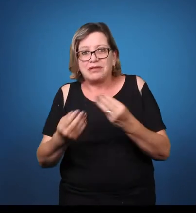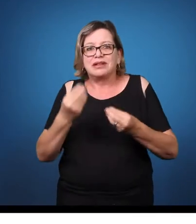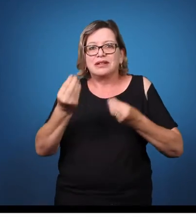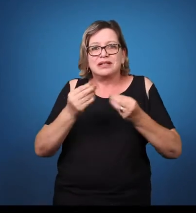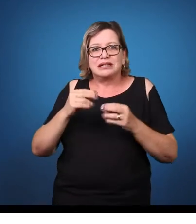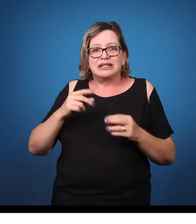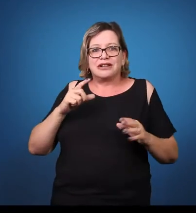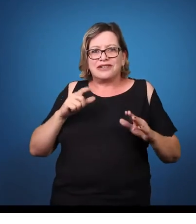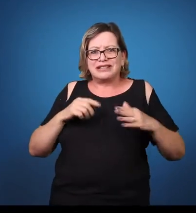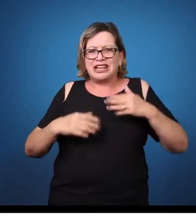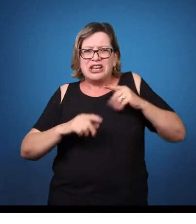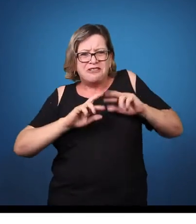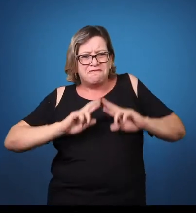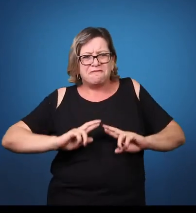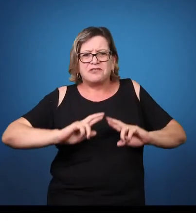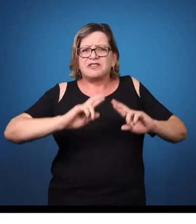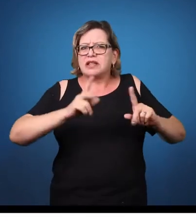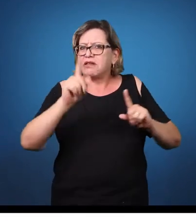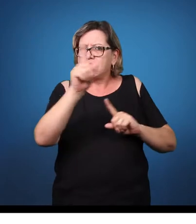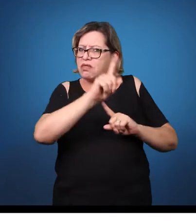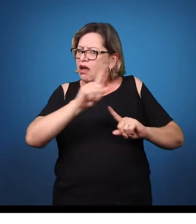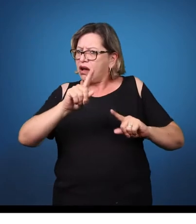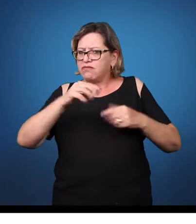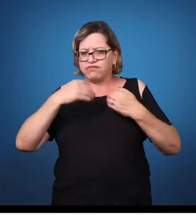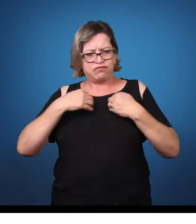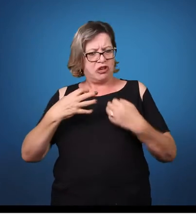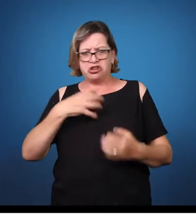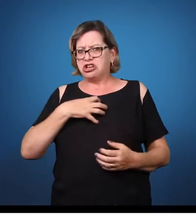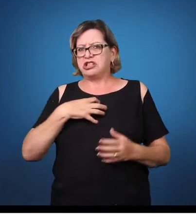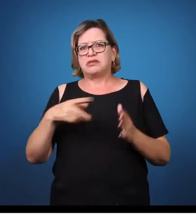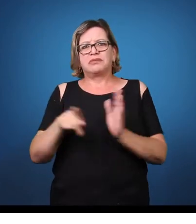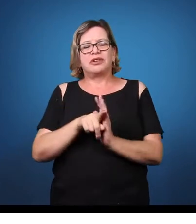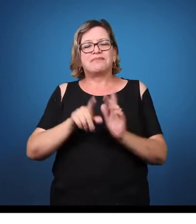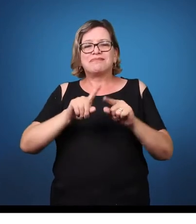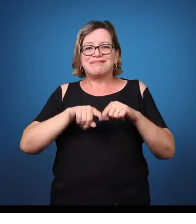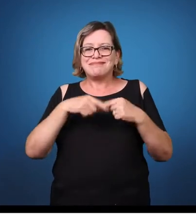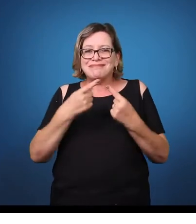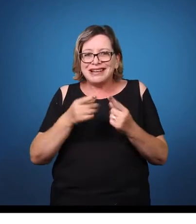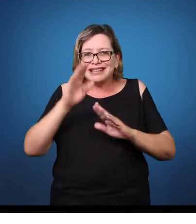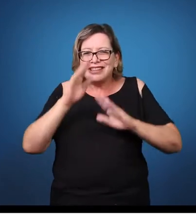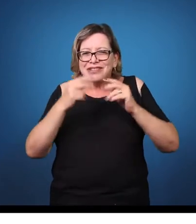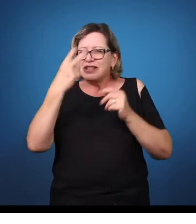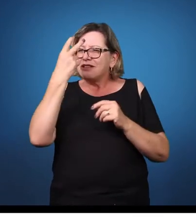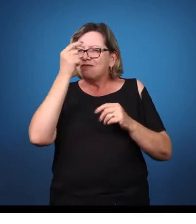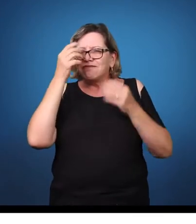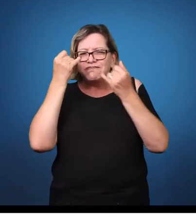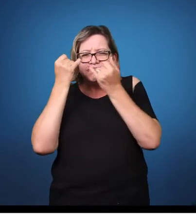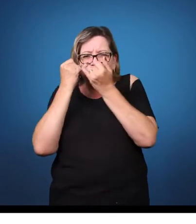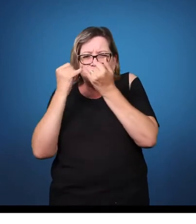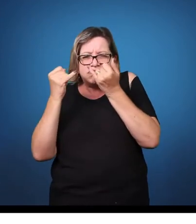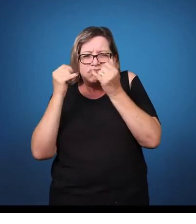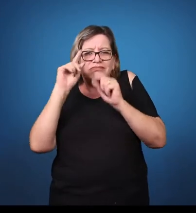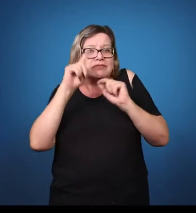para dar o suporte, para encaminhar aos profissionais adequados. Por exemplo, se é um caso,